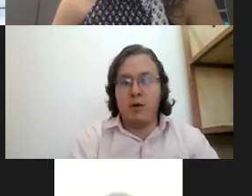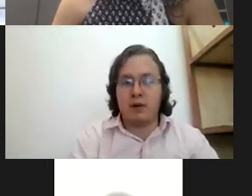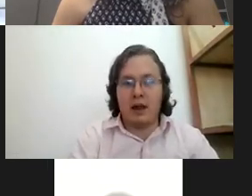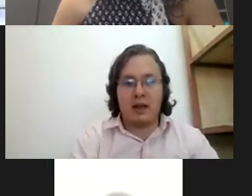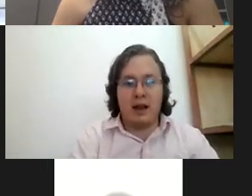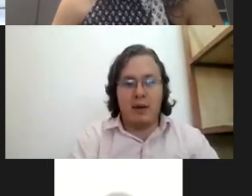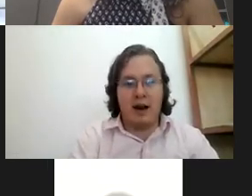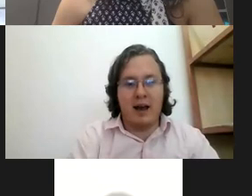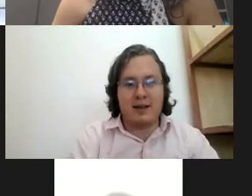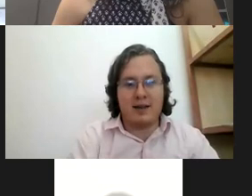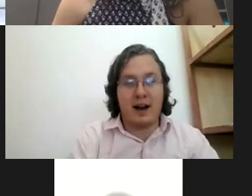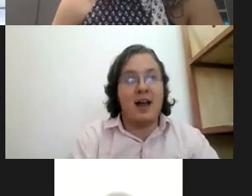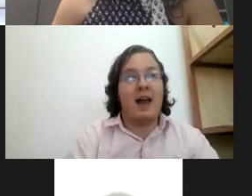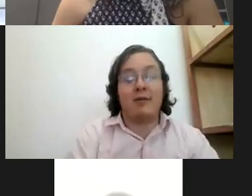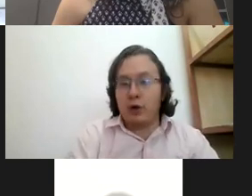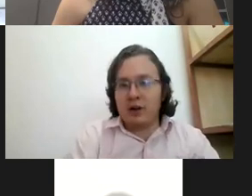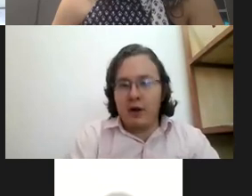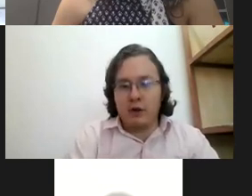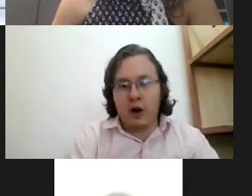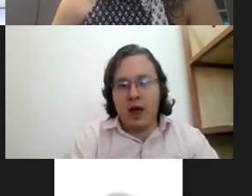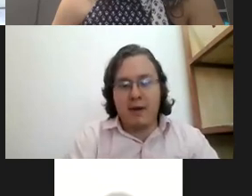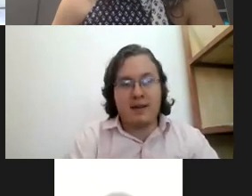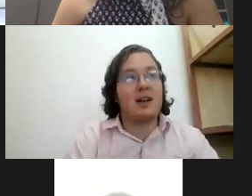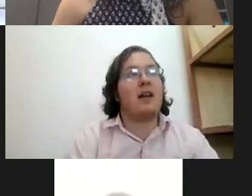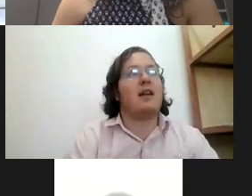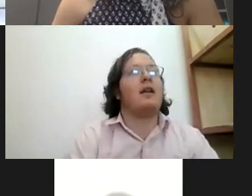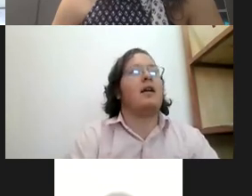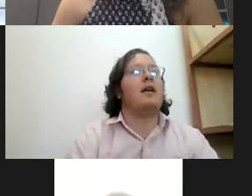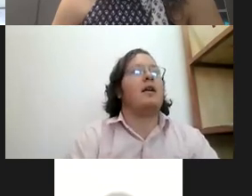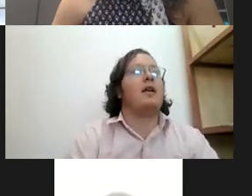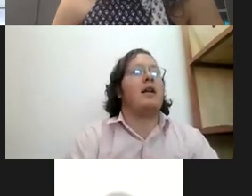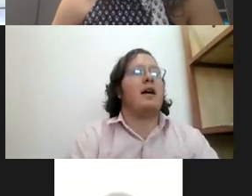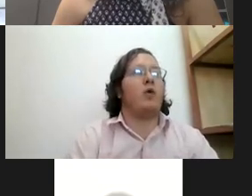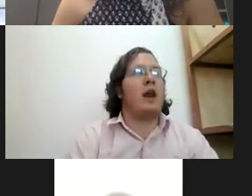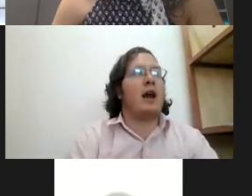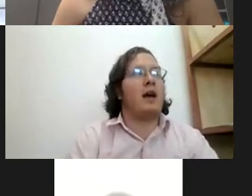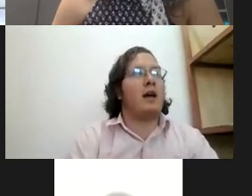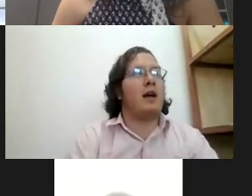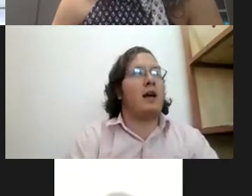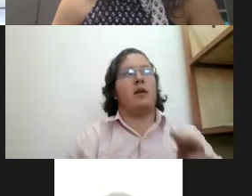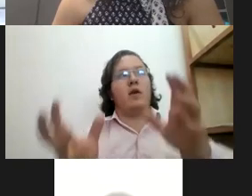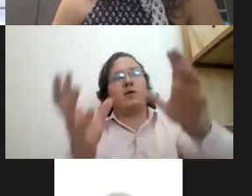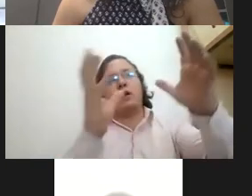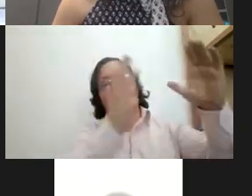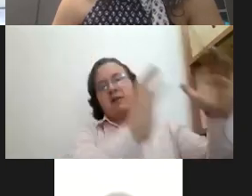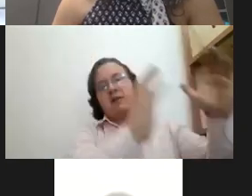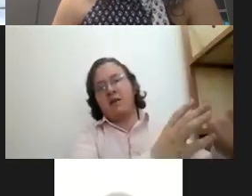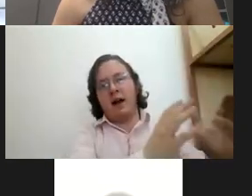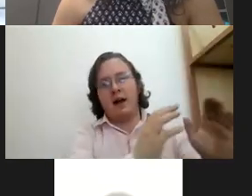importante y que debería de estar en todos lados no nada más en la escuela en una escuela específica